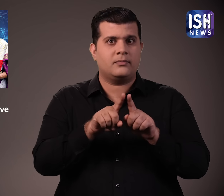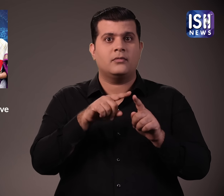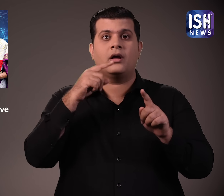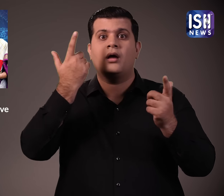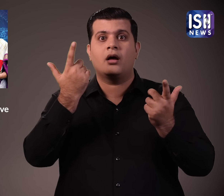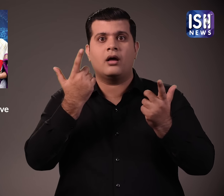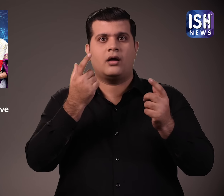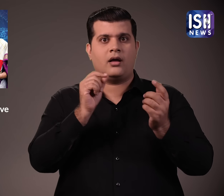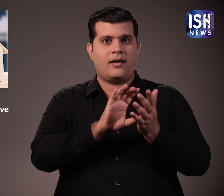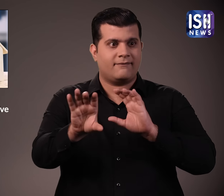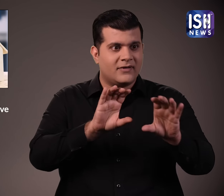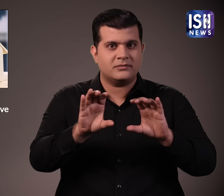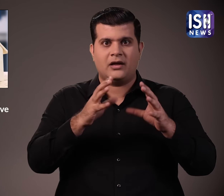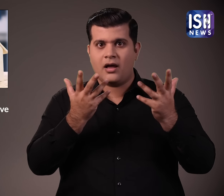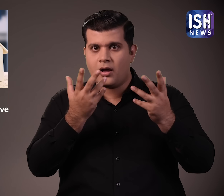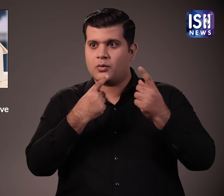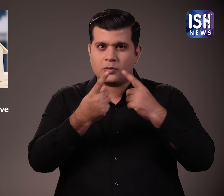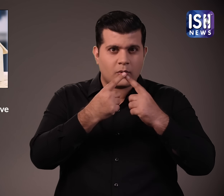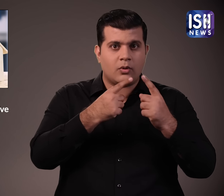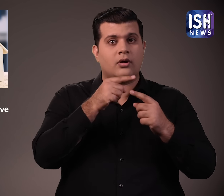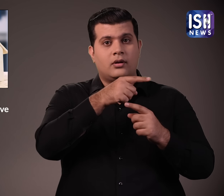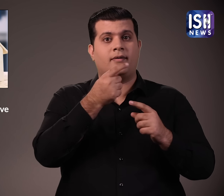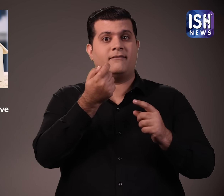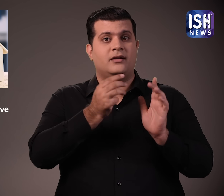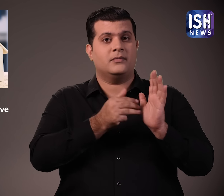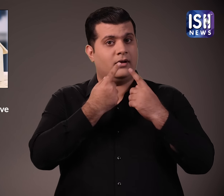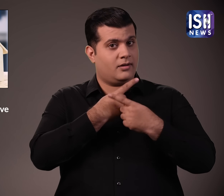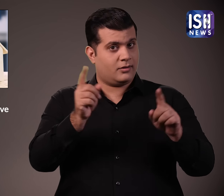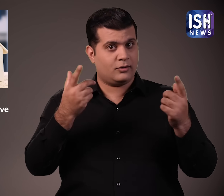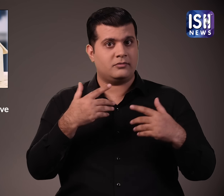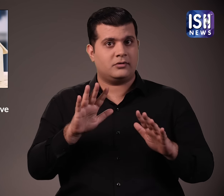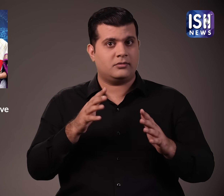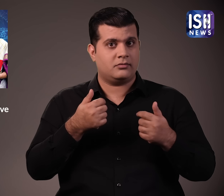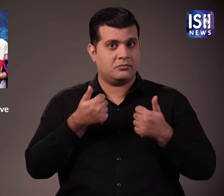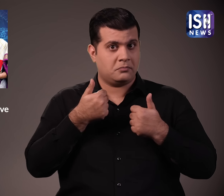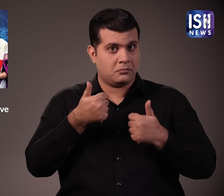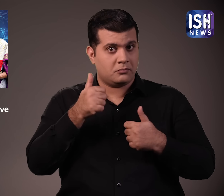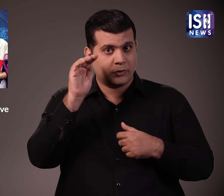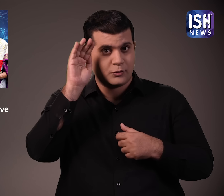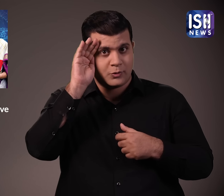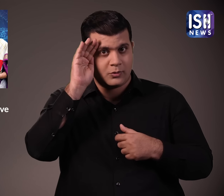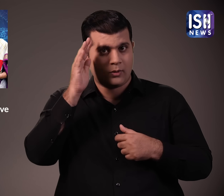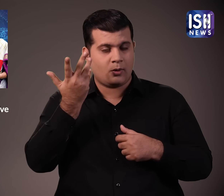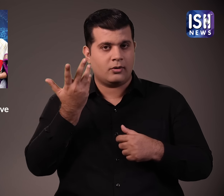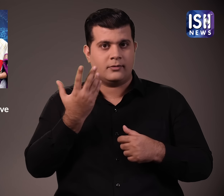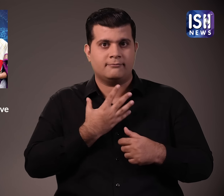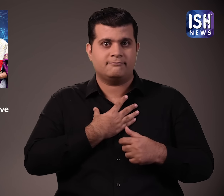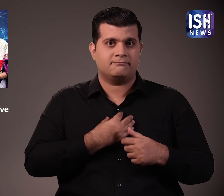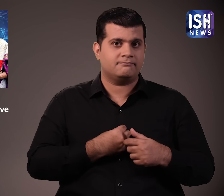और इसके बारे में बात करते हैं तो क्या वित्यमंत्री का बजट अच्छी खबर सावित हुआ या बुरी खबर?